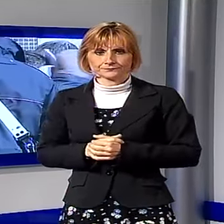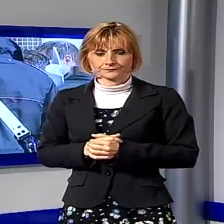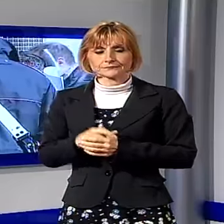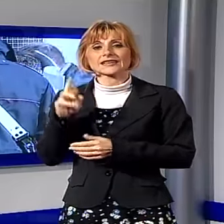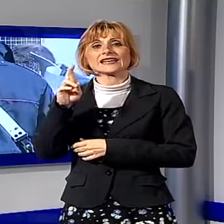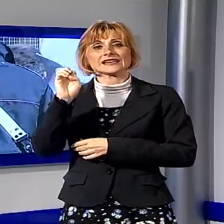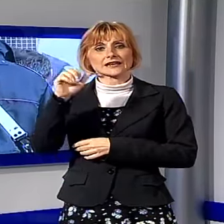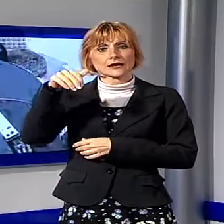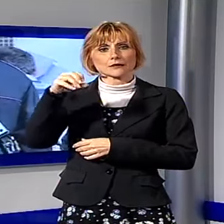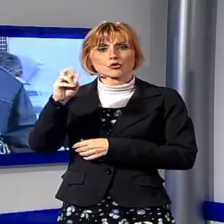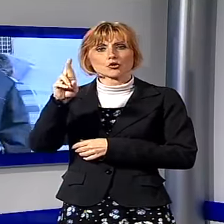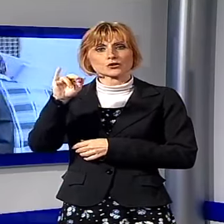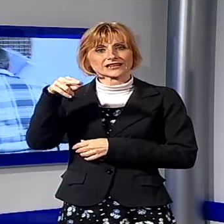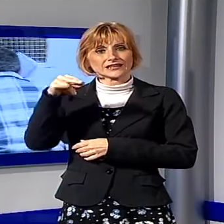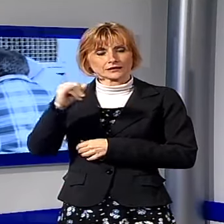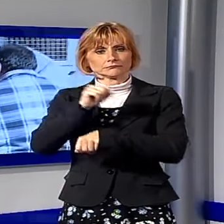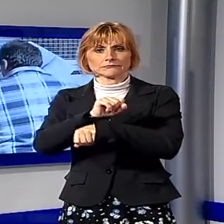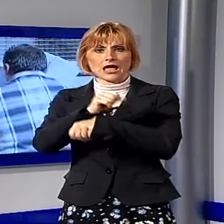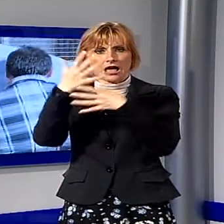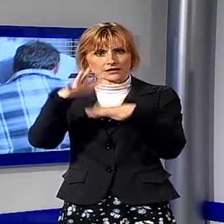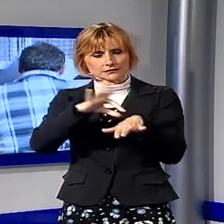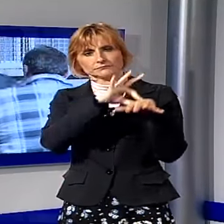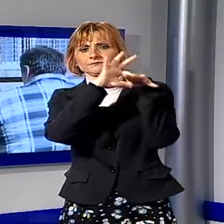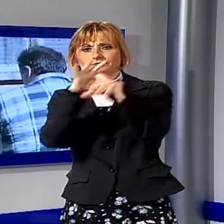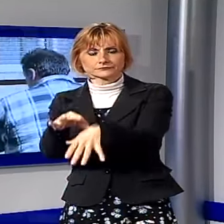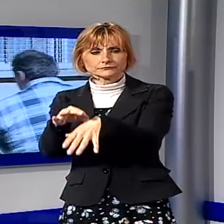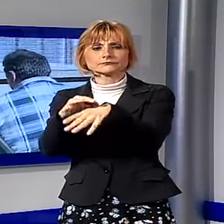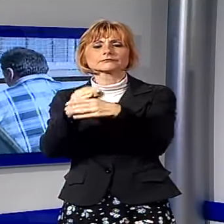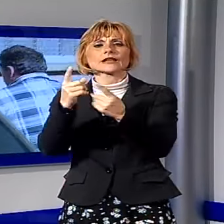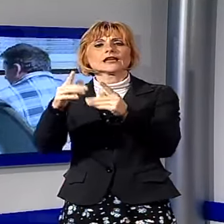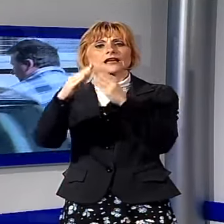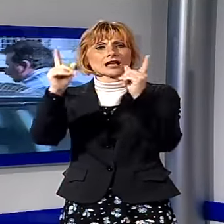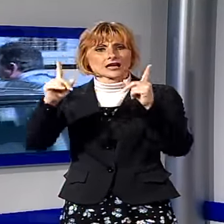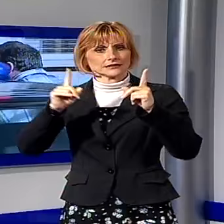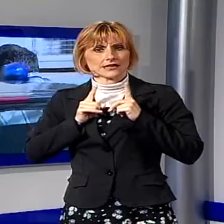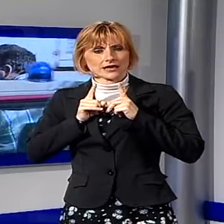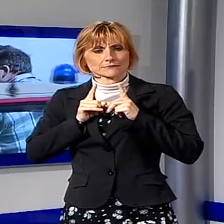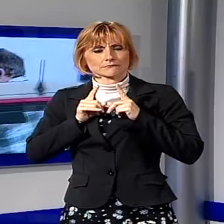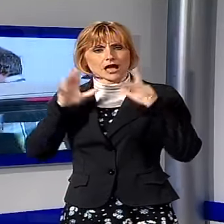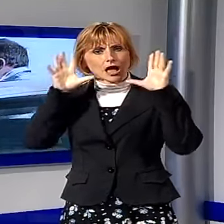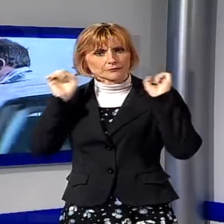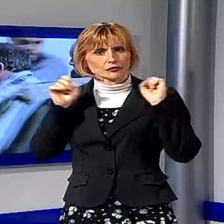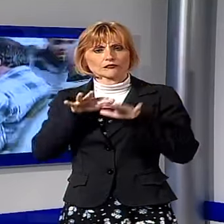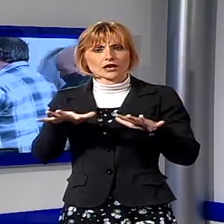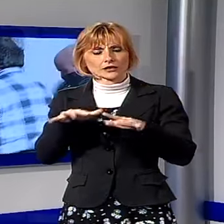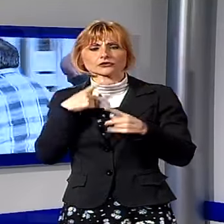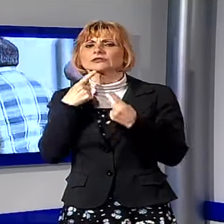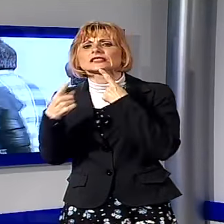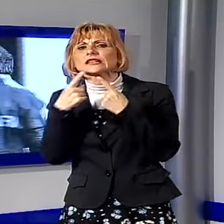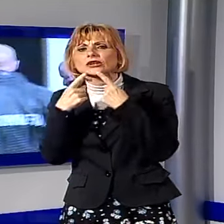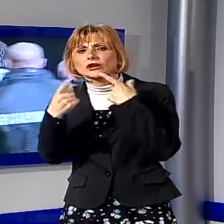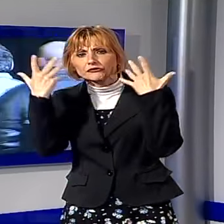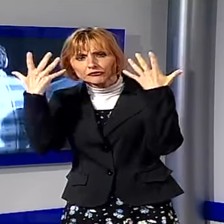Remorini è stato comunque arrestato questa mattina ed è stato portato nella caserma dei carabinieri di viareggio per essere interrogato.